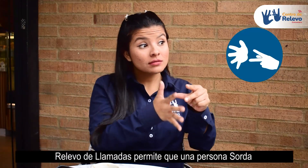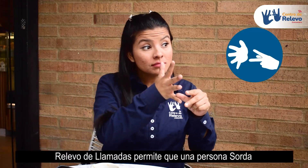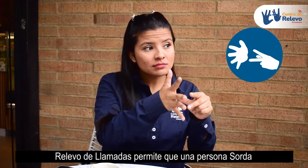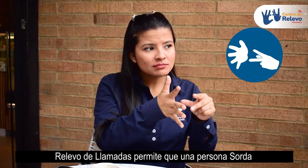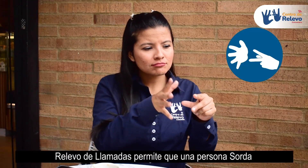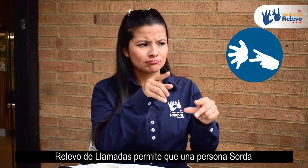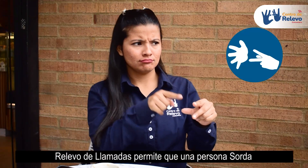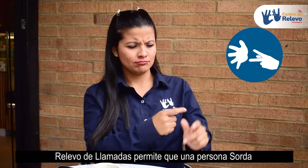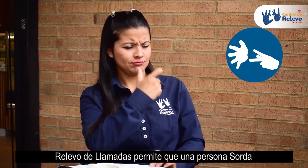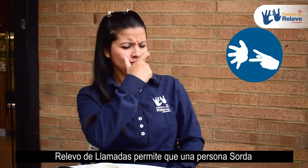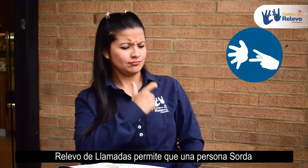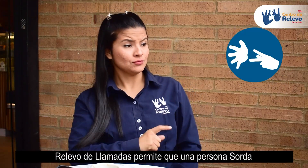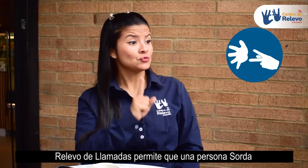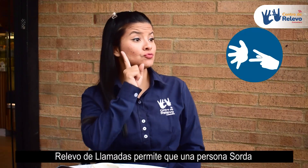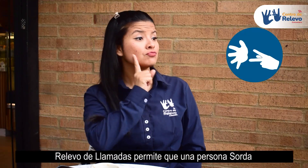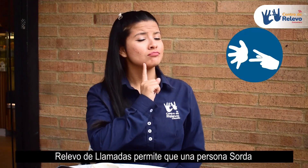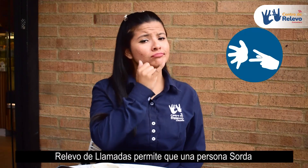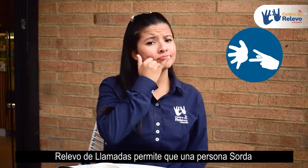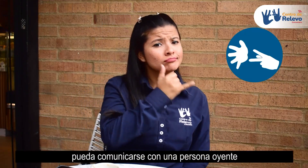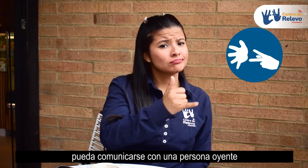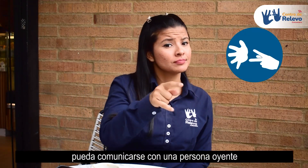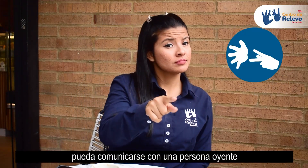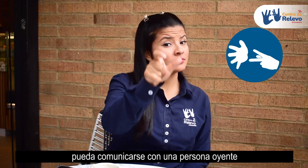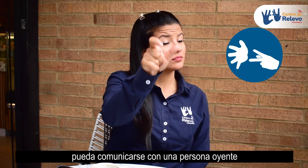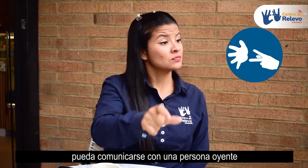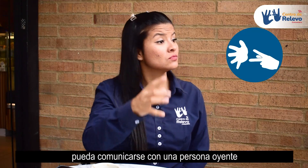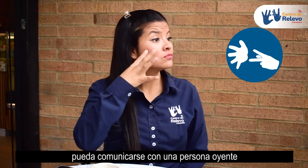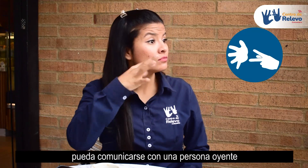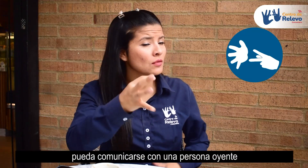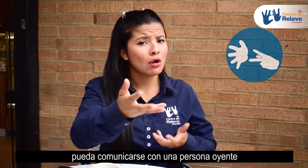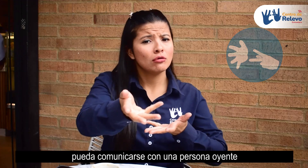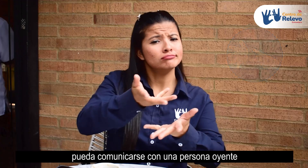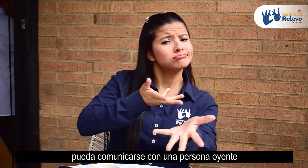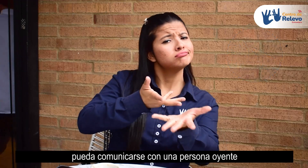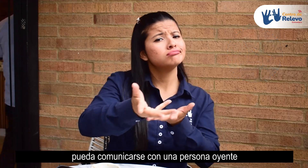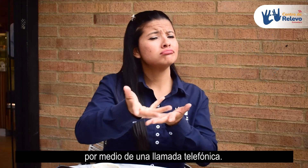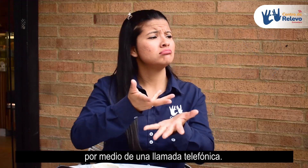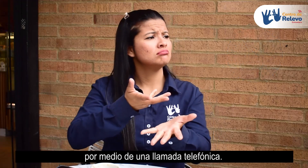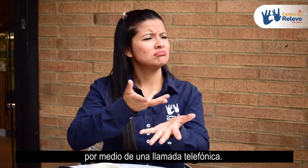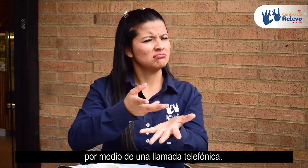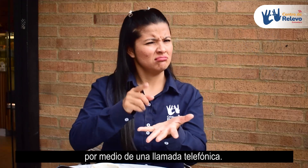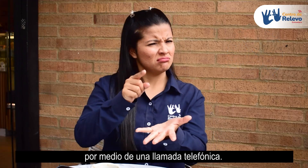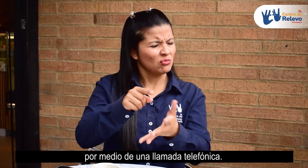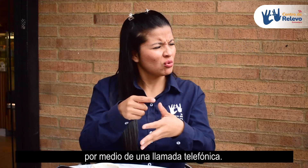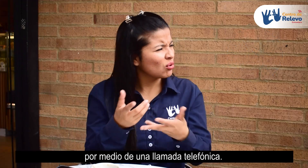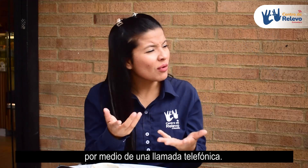Relevo de llamadas permite que una persona sorda pueda comunicarse con una persona oyente por medio de una llamada telefónica